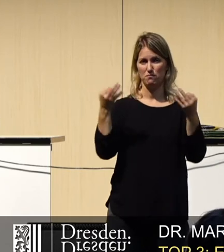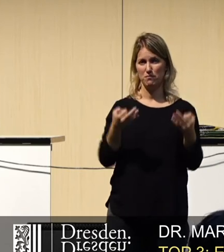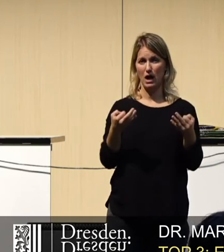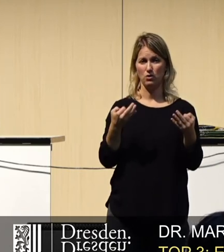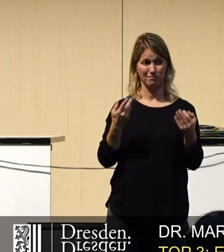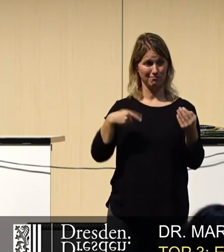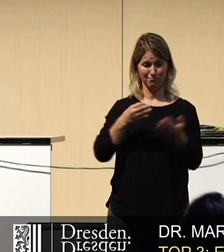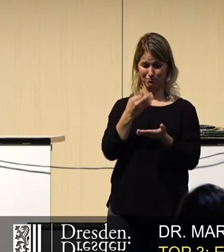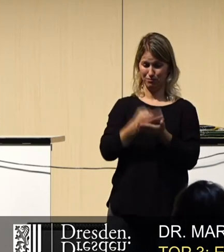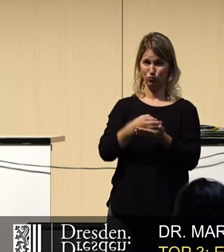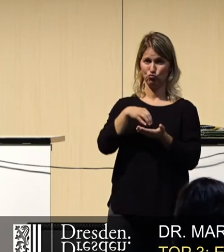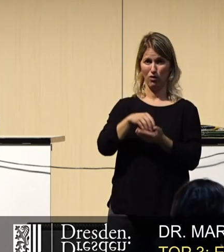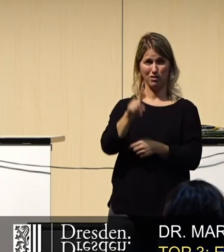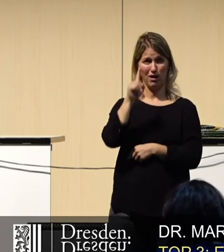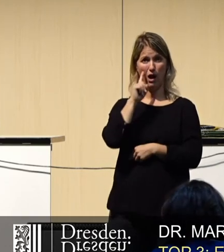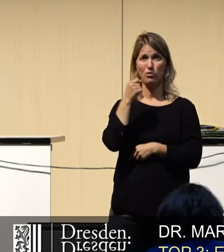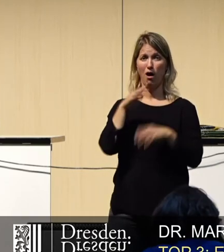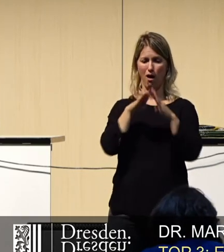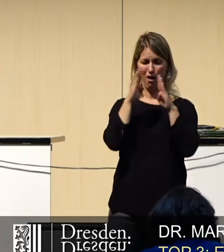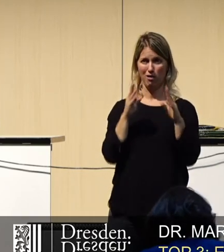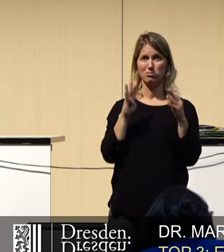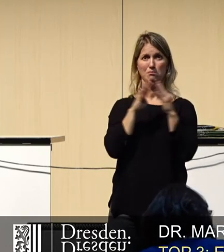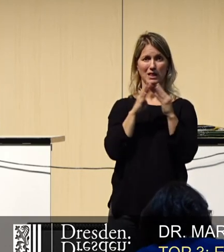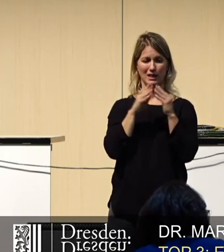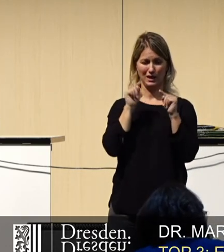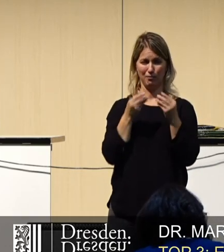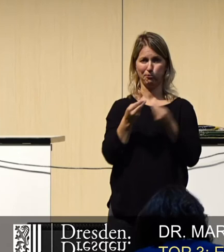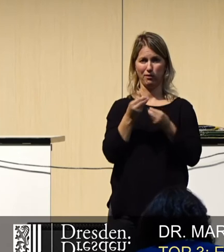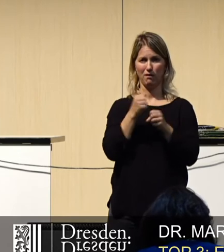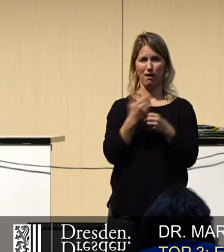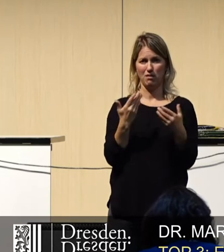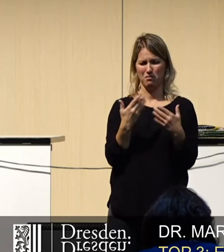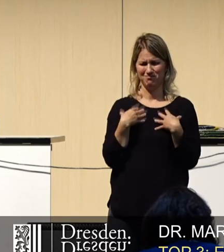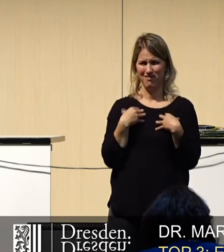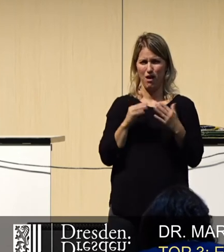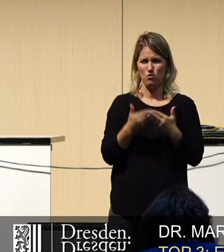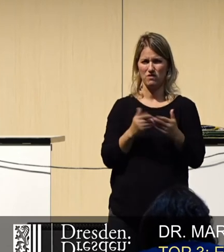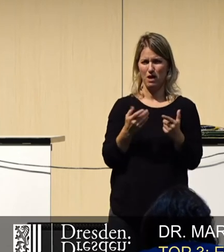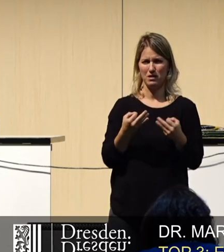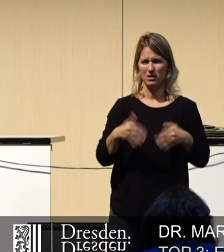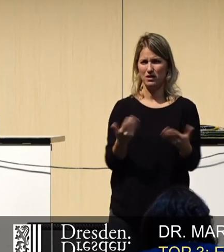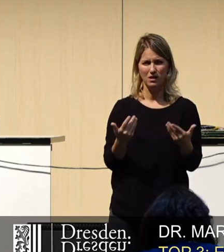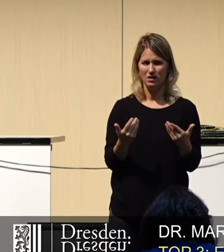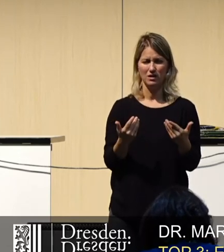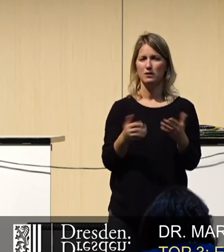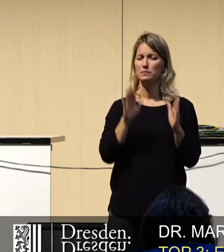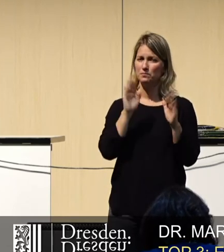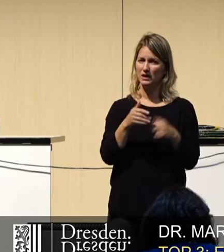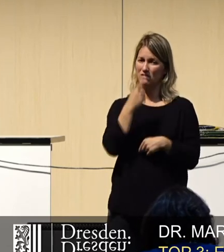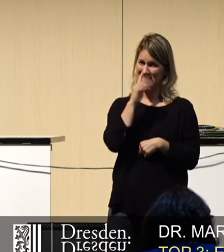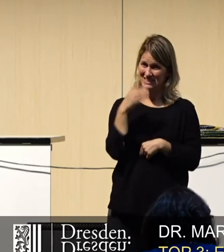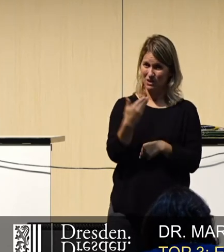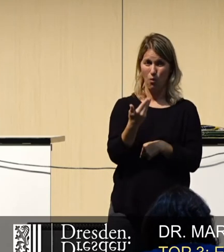in irgendeinem Townhall-Meeting. Da kann man es auch machen, aber es ist nicht unsere Aufgabe als Stadtrat, das zu koordinieren. Das müsste